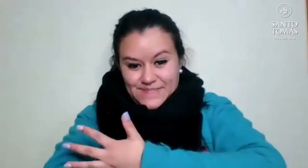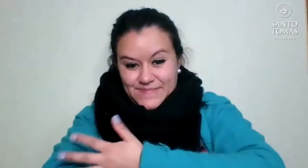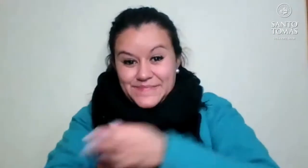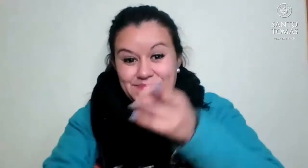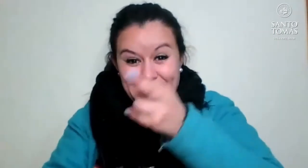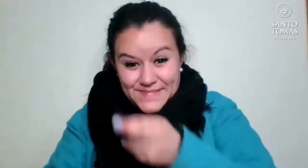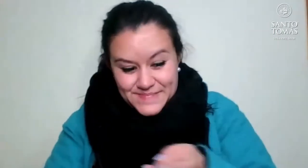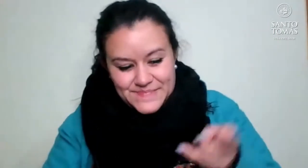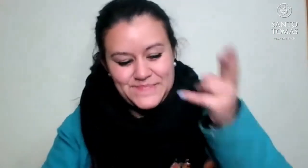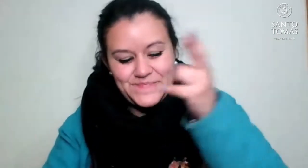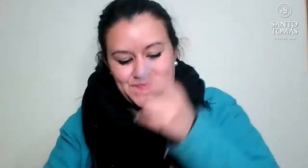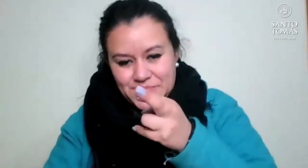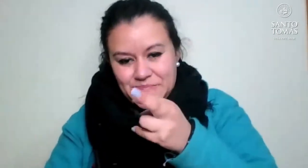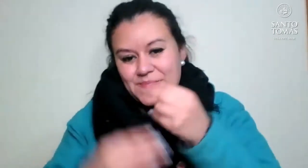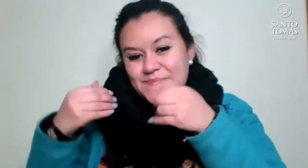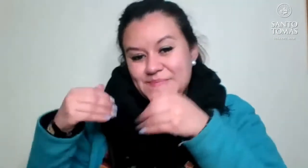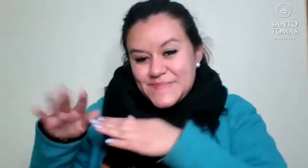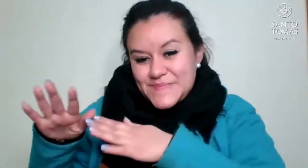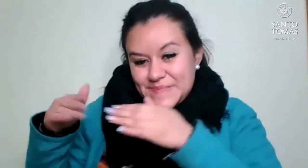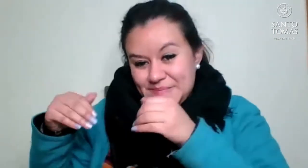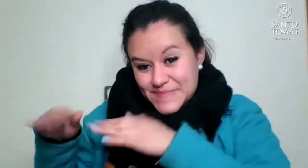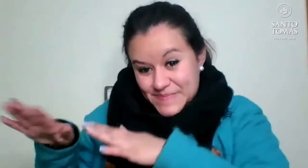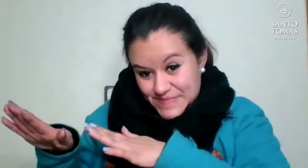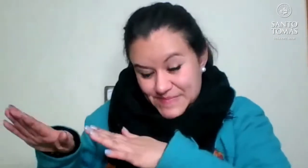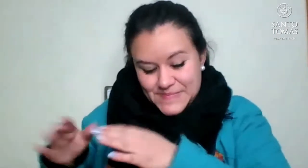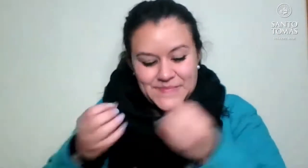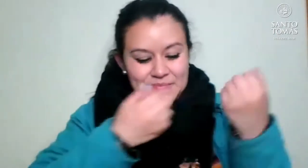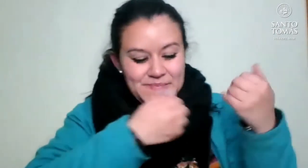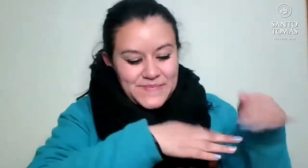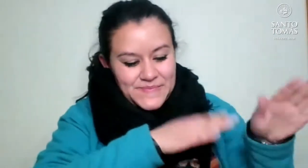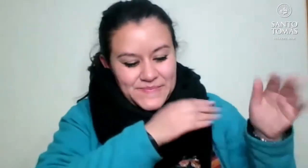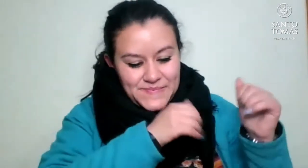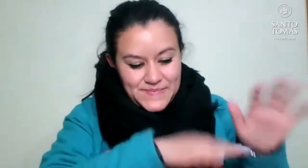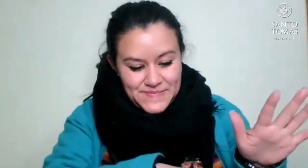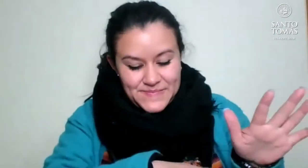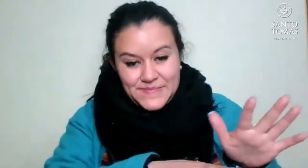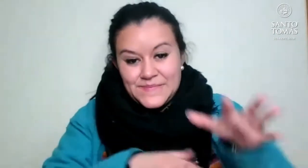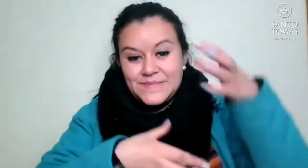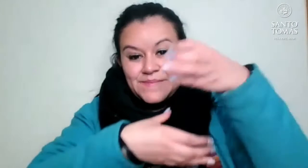Quillota, Puta Endo, Isla de Pascua.